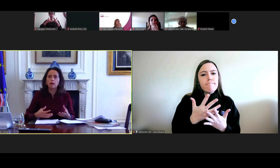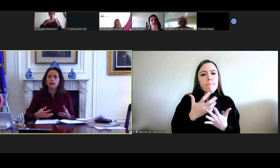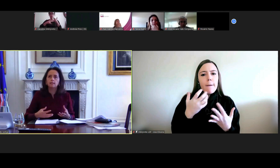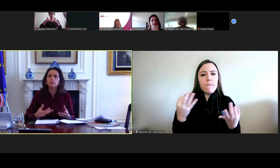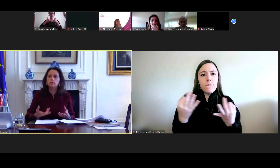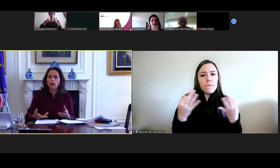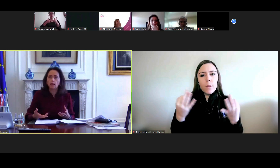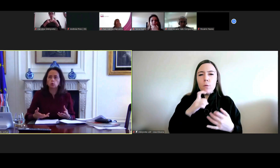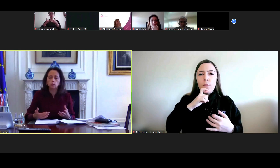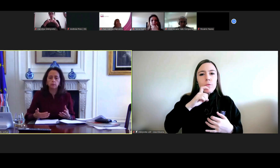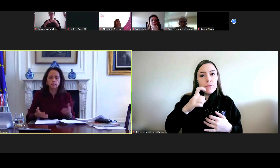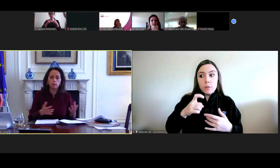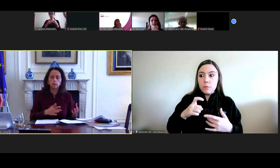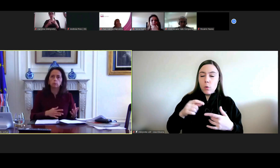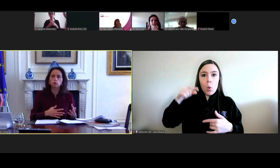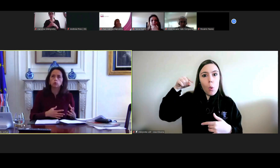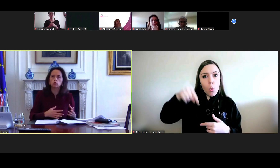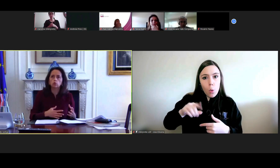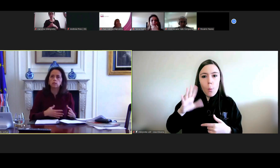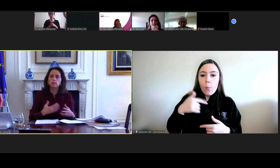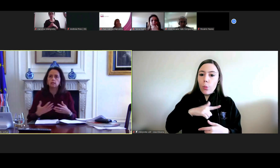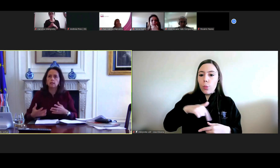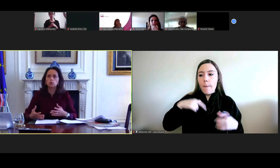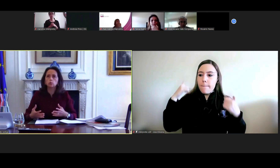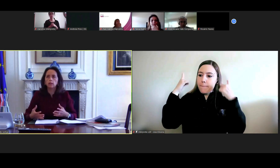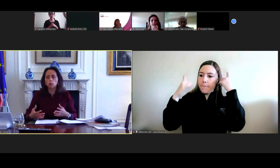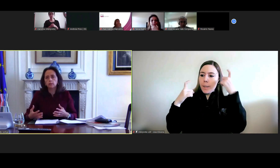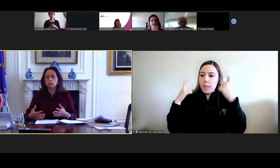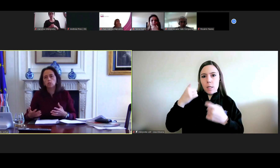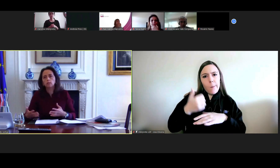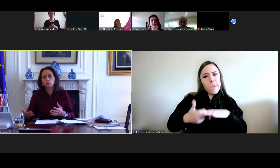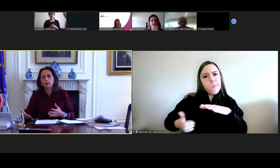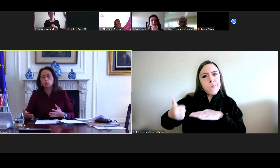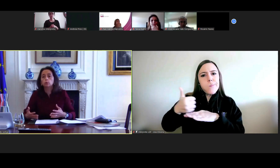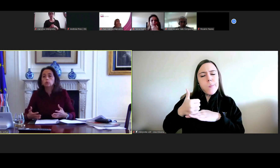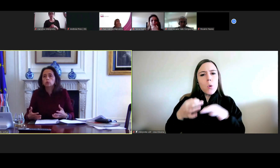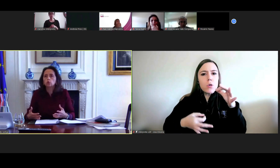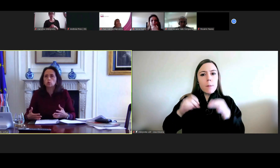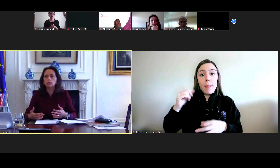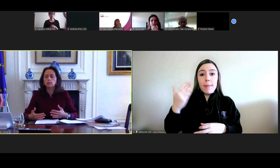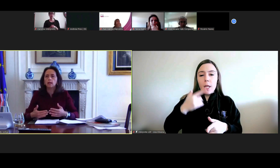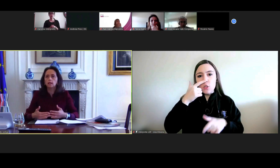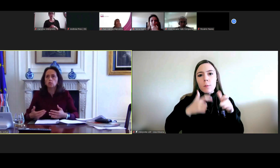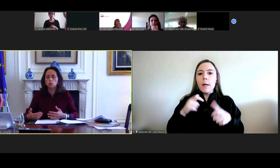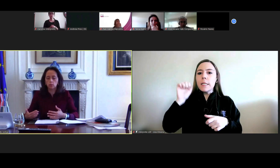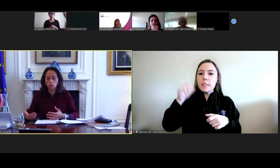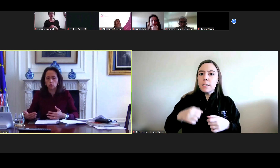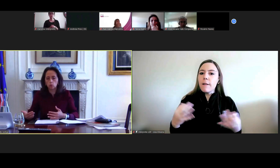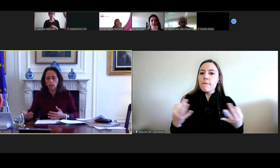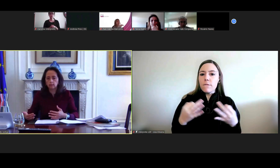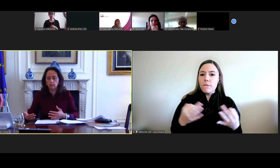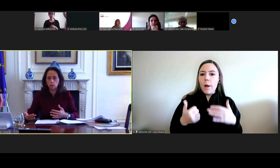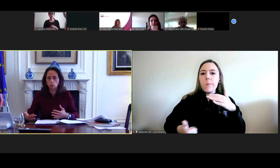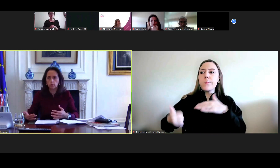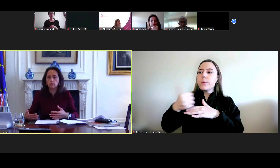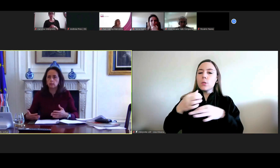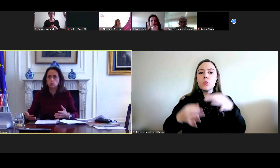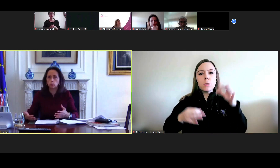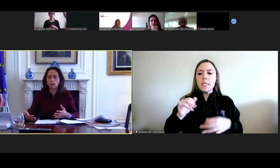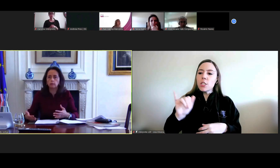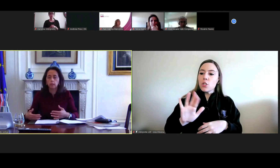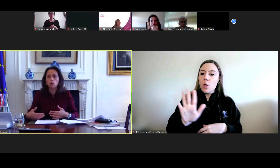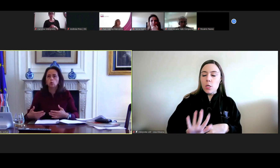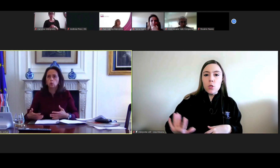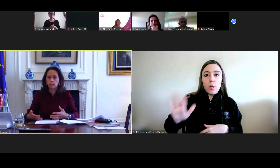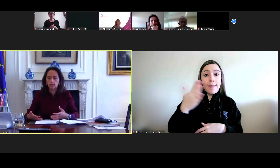alerta mais imediato quando pensamos em Provedor de Justiça e Direitos Humanos, pensamos, sim, de facto, o Provedor de Justiça é a Instituição Nacional de Direitos Humanos